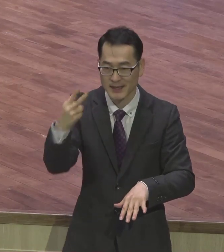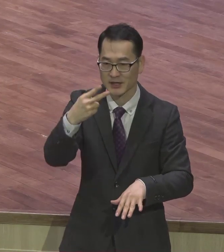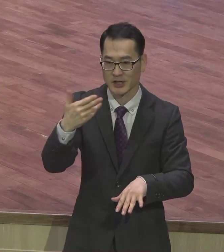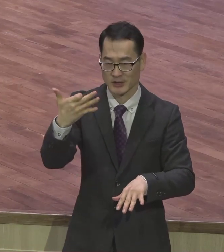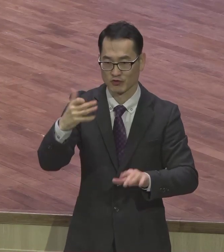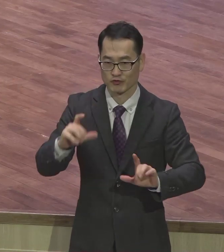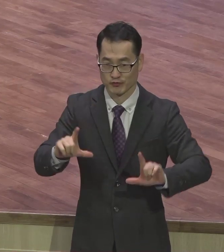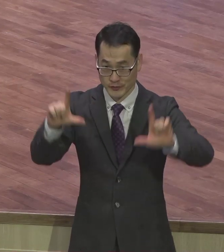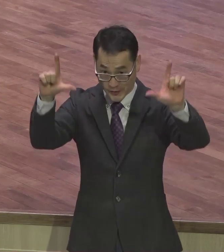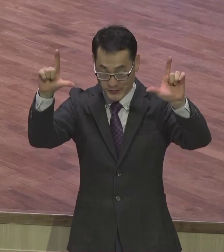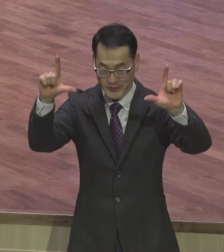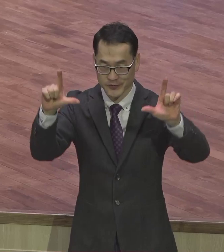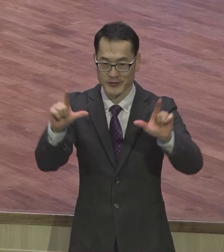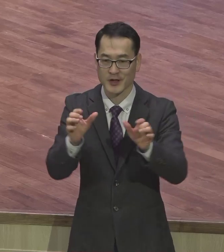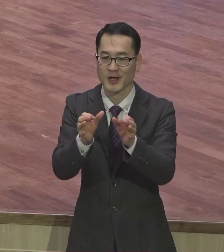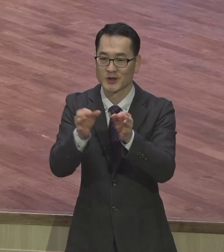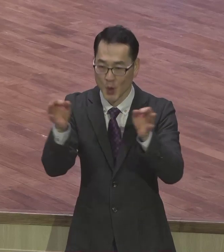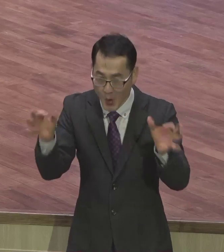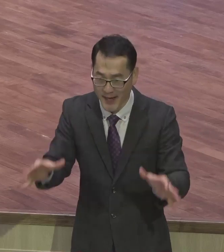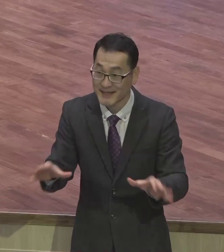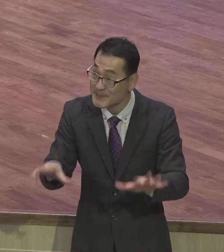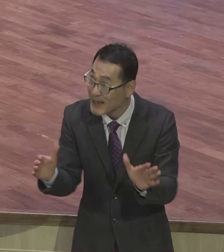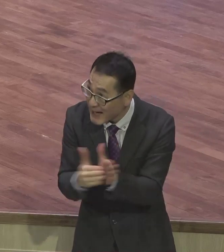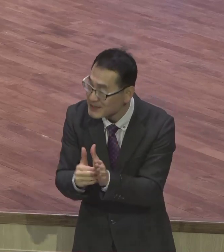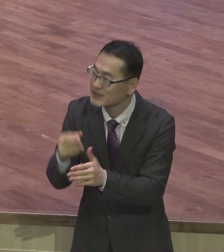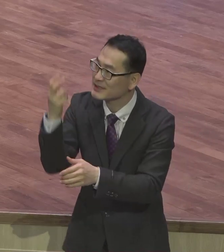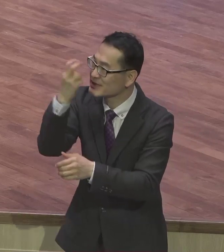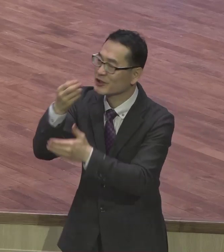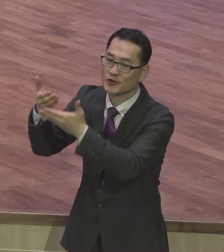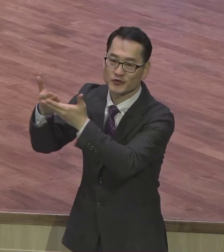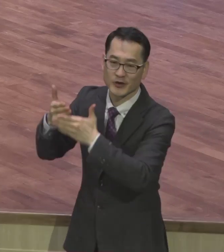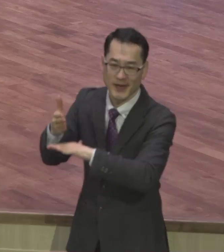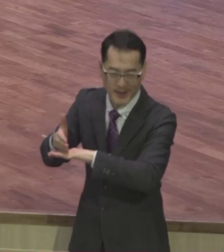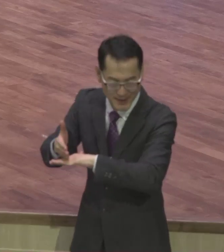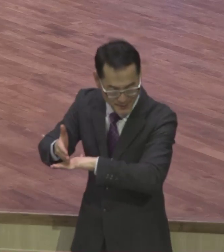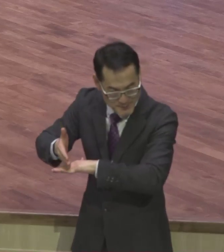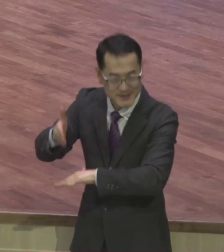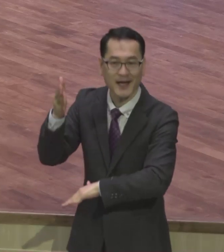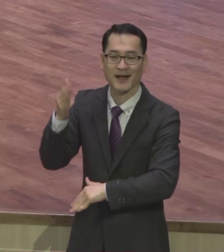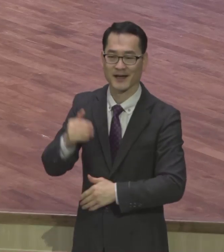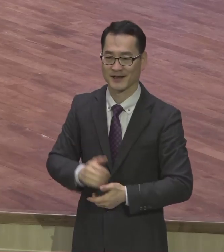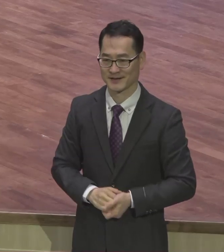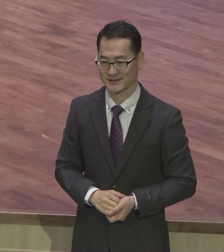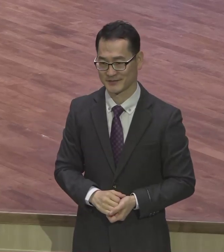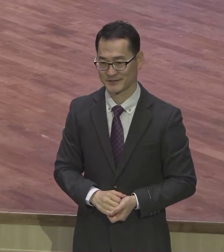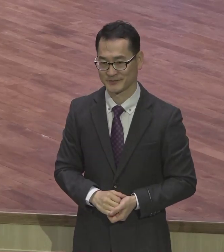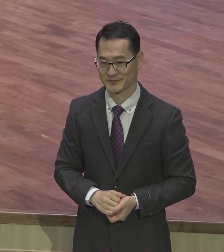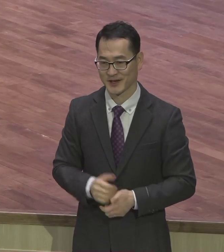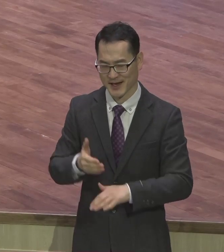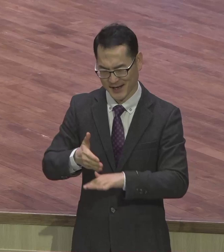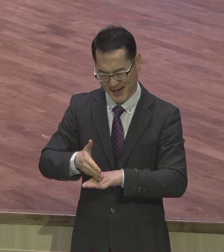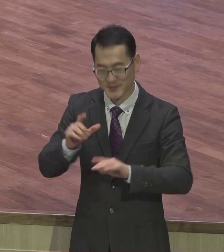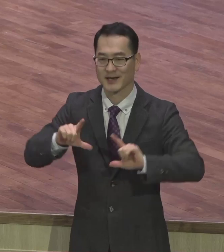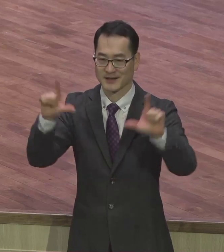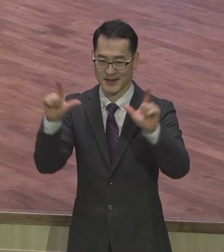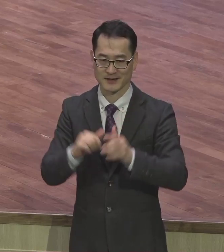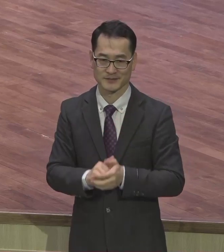지켜주셨네 감사하라고 하나님 생각 좀 하라고 감사하라고 하나님 좀 바라보고 감사하라고